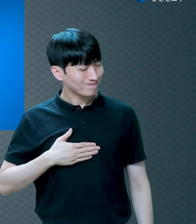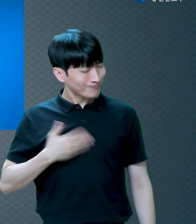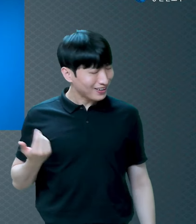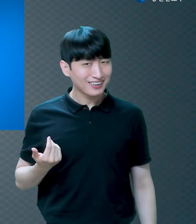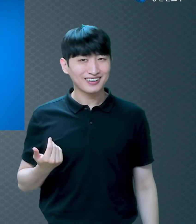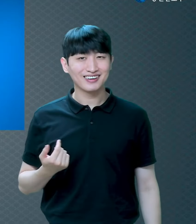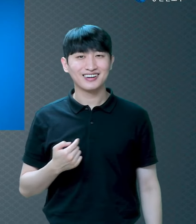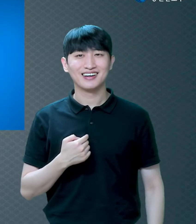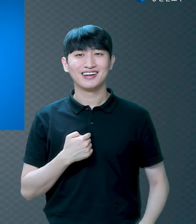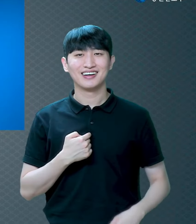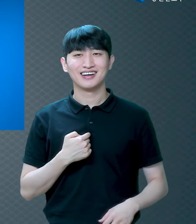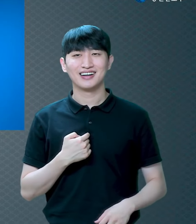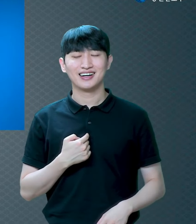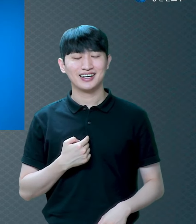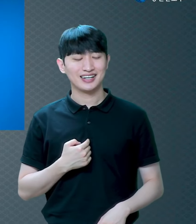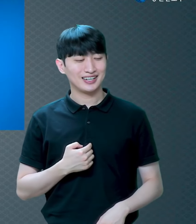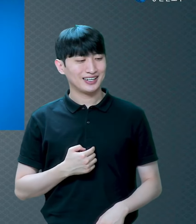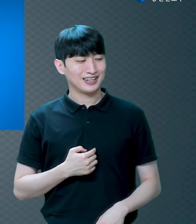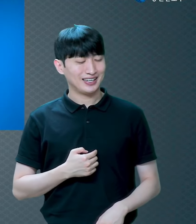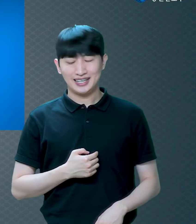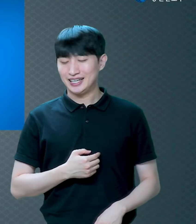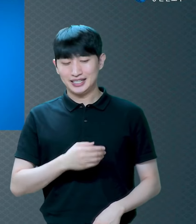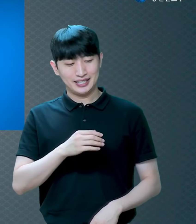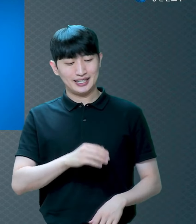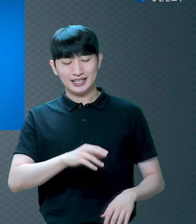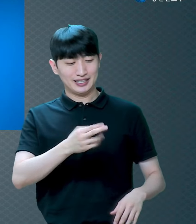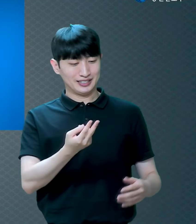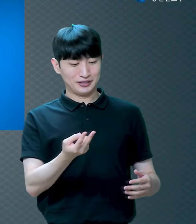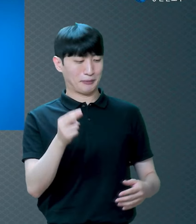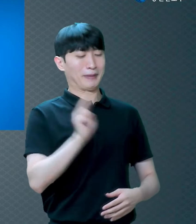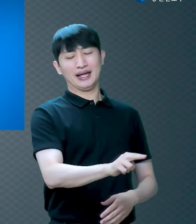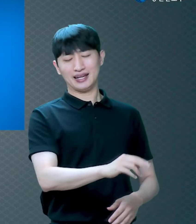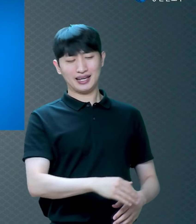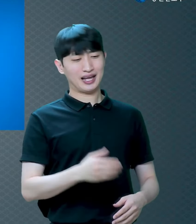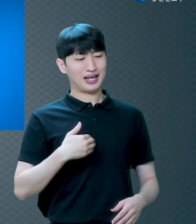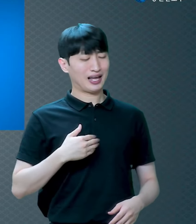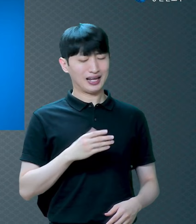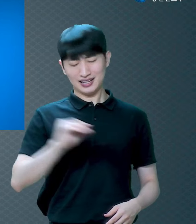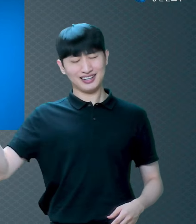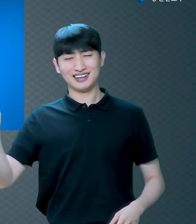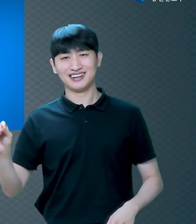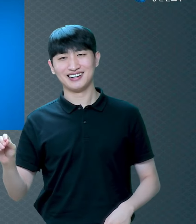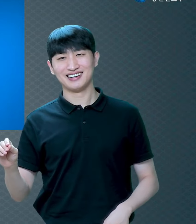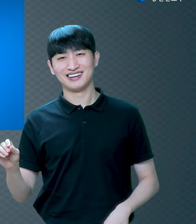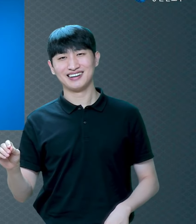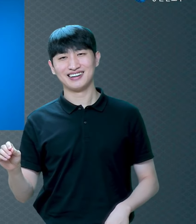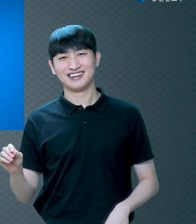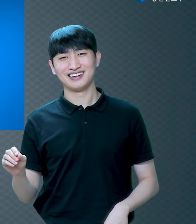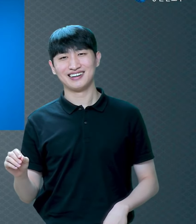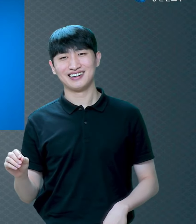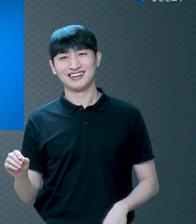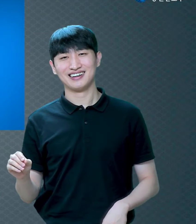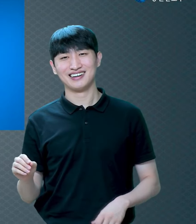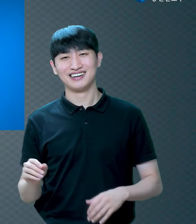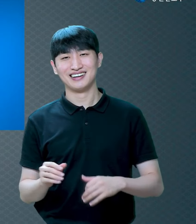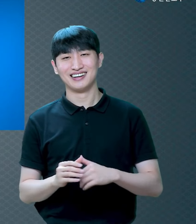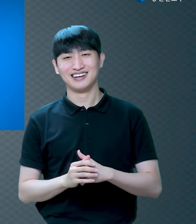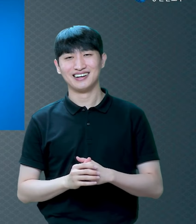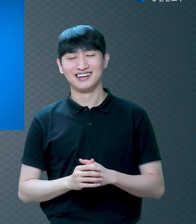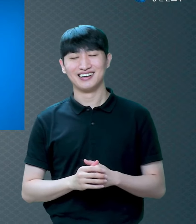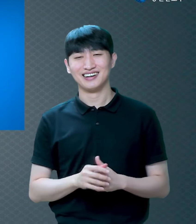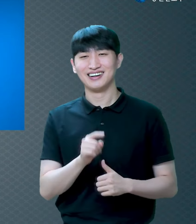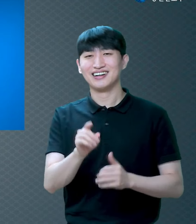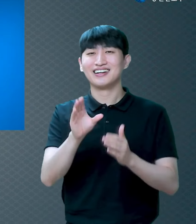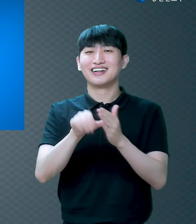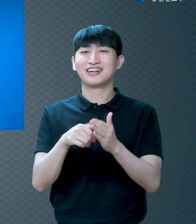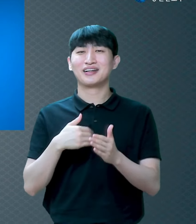상했어요 에이 나 안 먹어 참 사람이 웃기죠 안 먹는다고 하면 별거